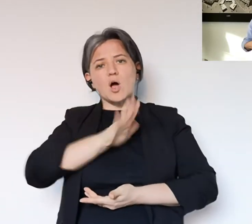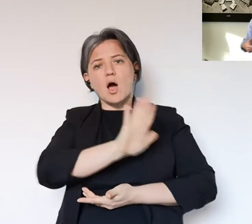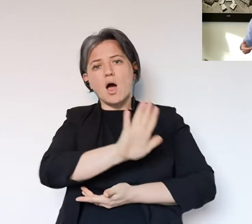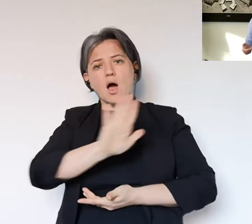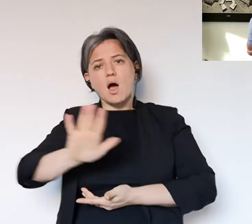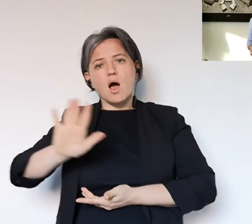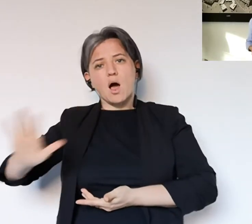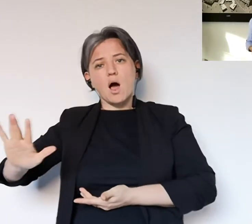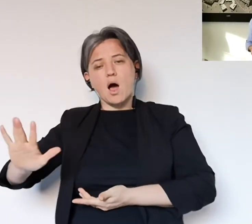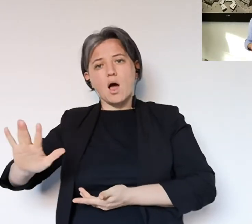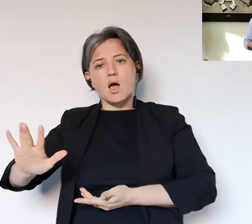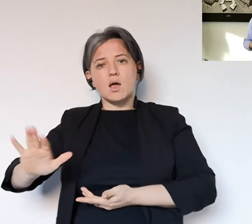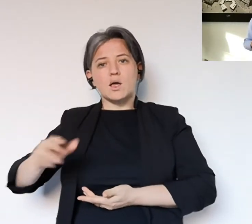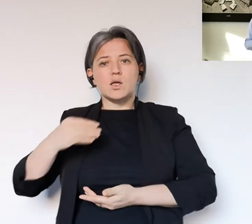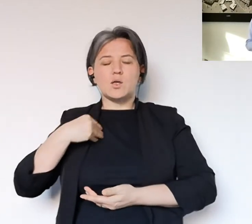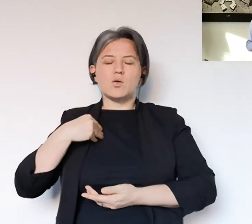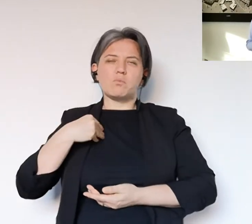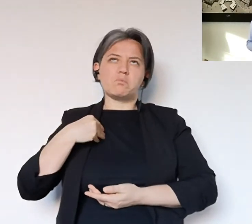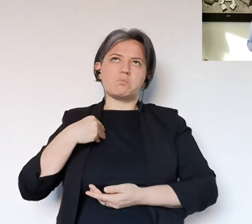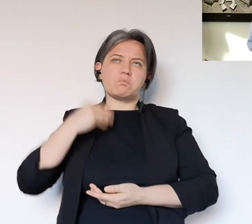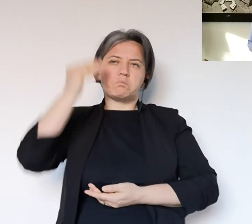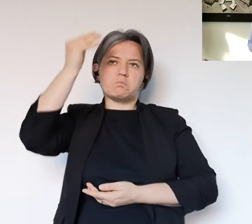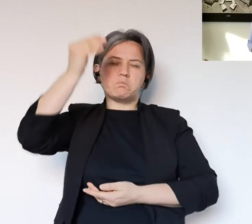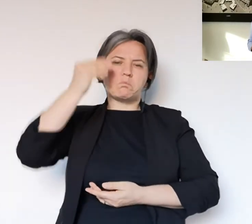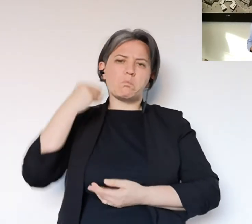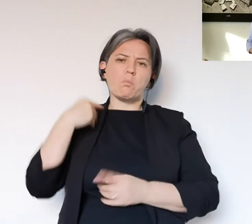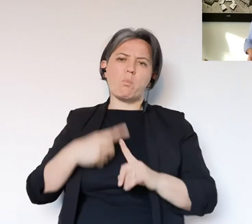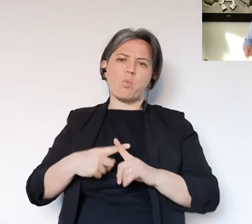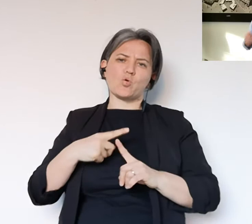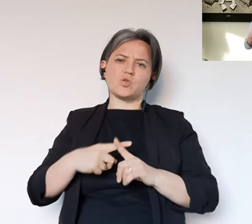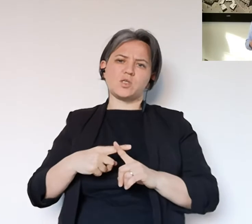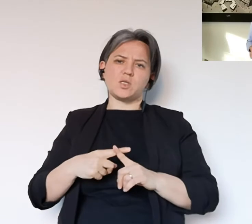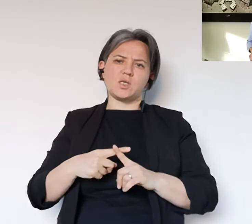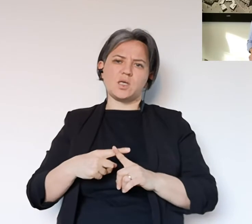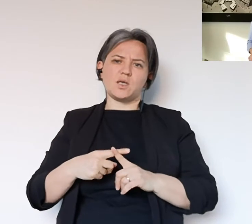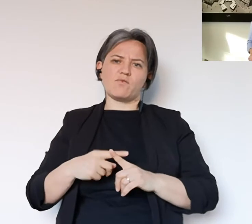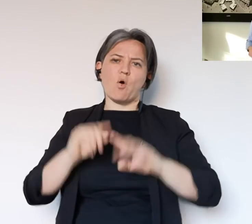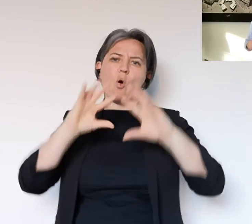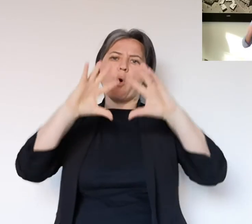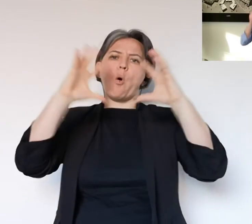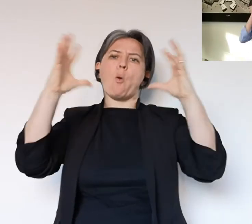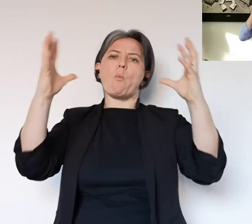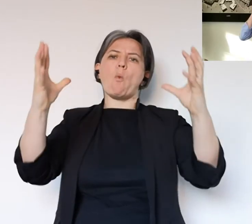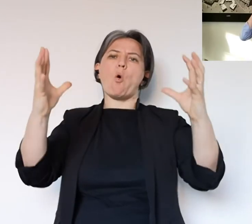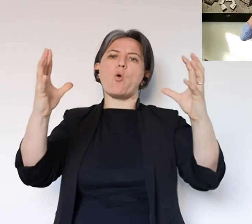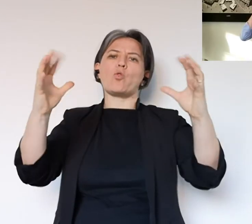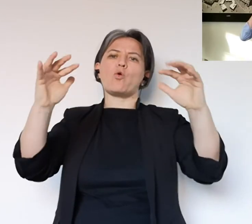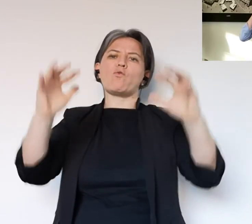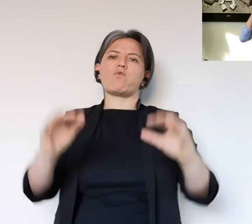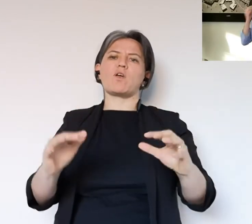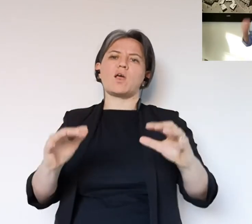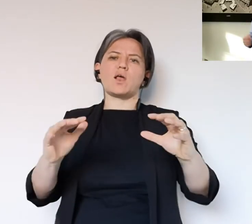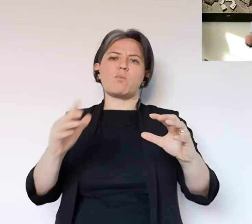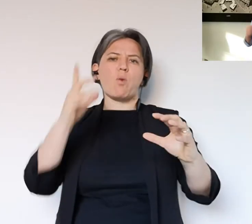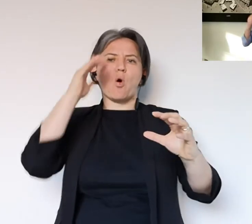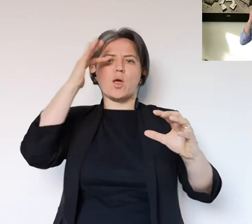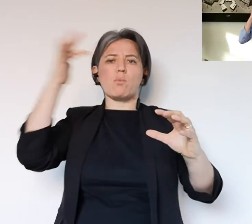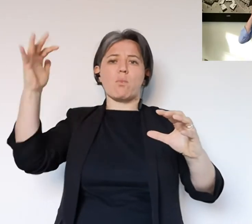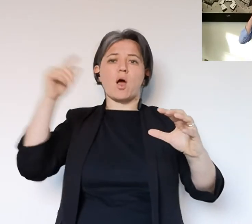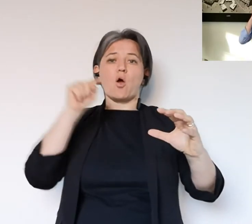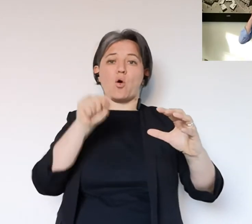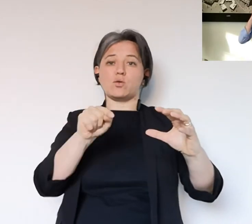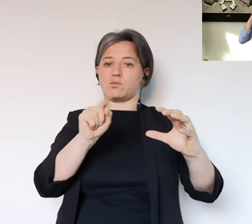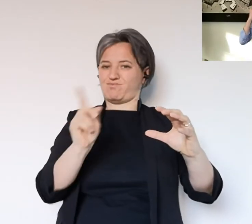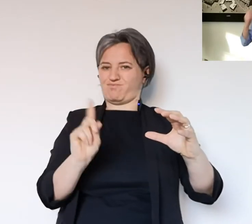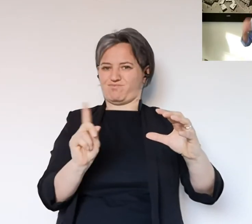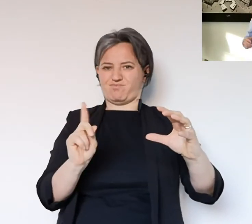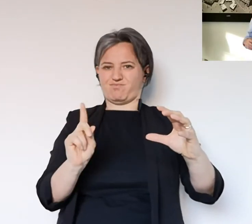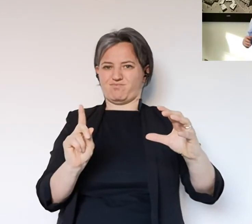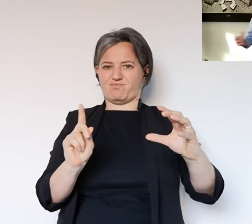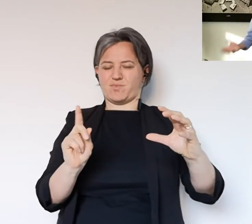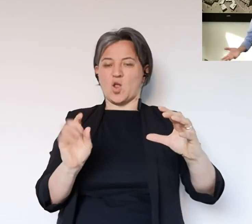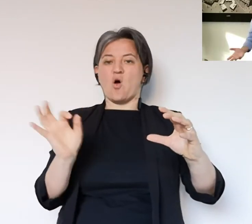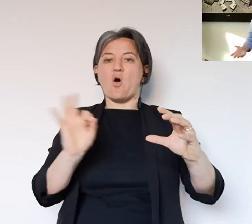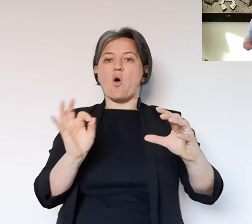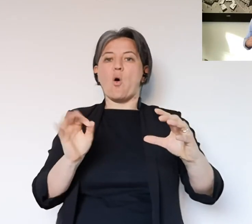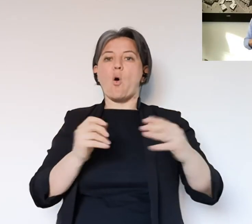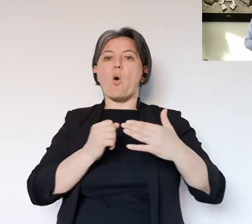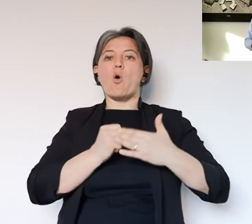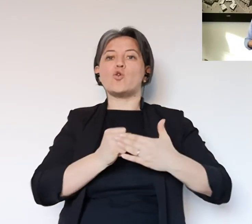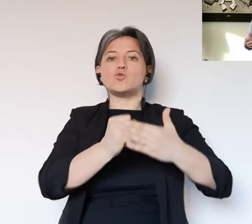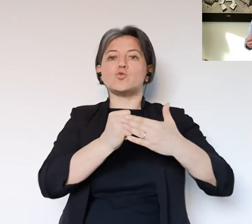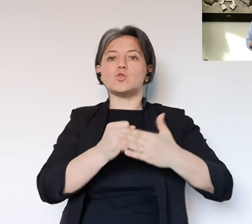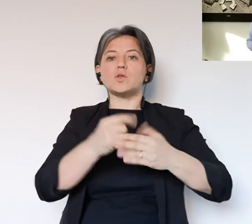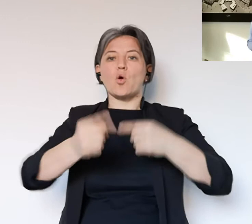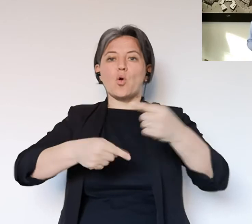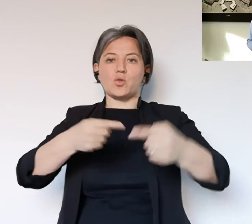concedono ad ognuno di giocare la propria parte. Io spero in maniera positiva, non possiamo immaginare semplicemente un mondo che si